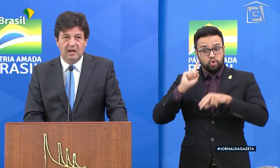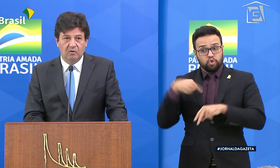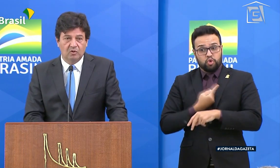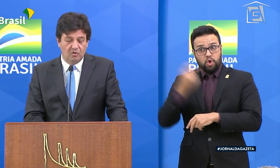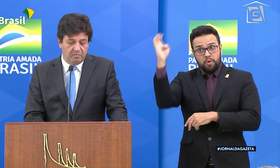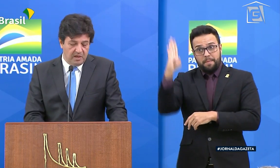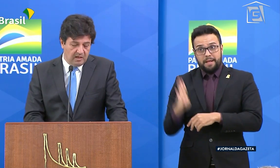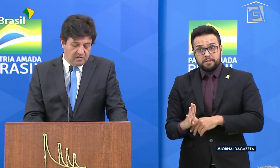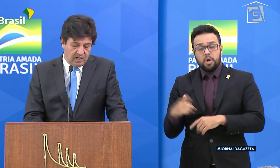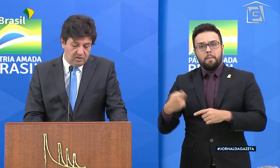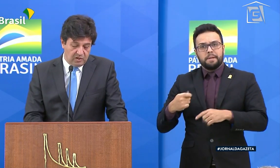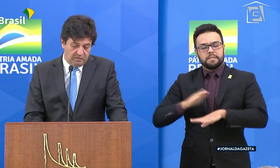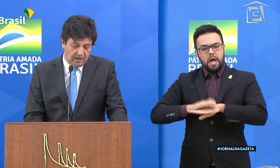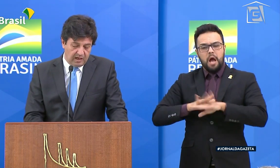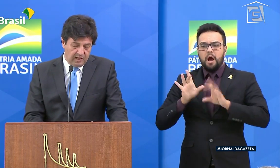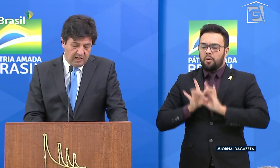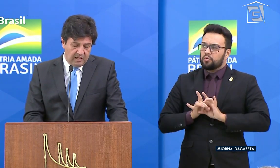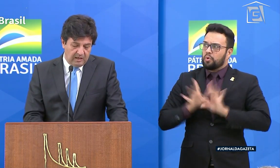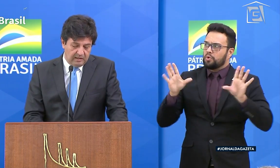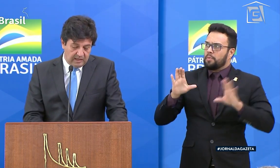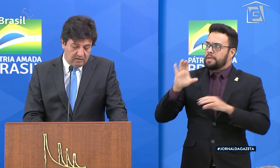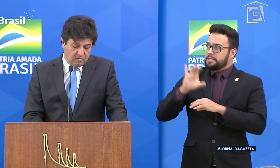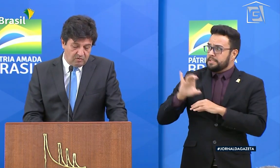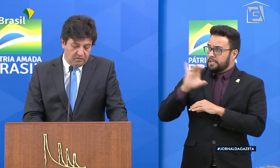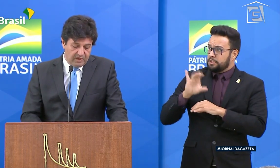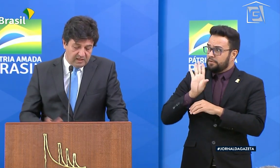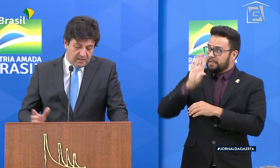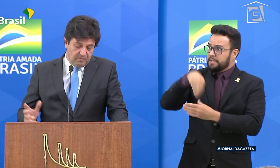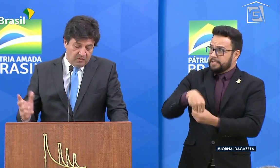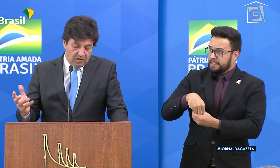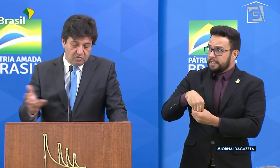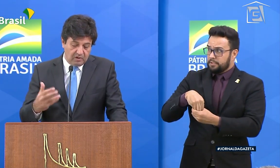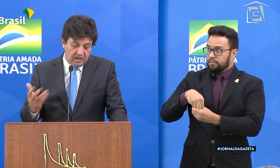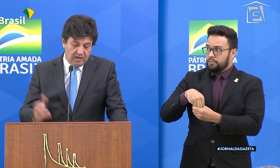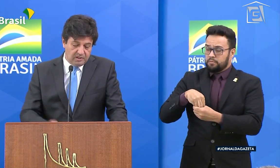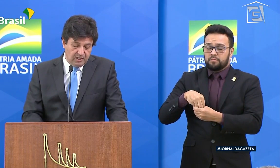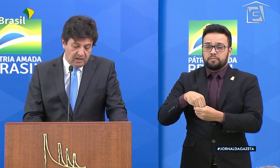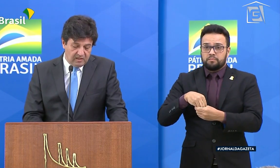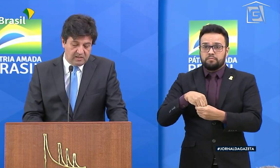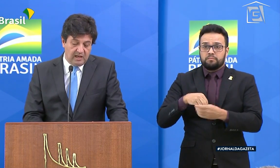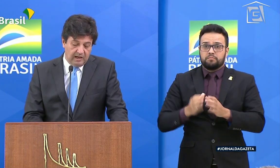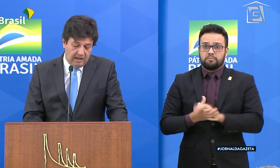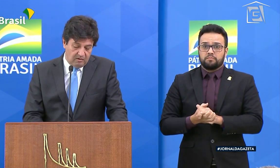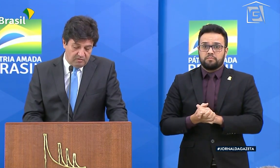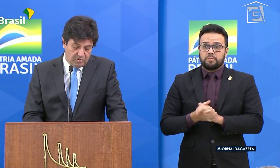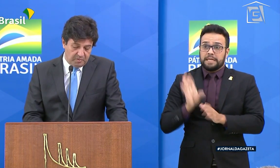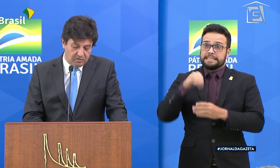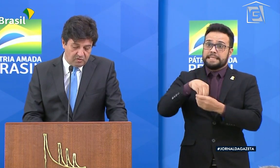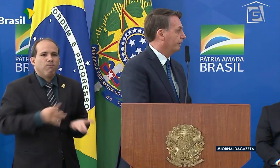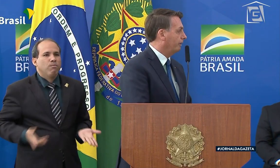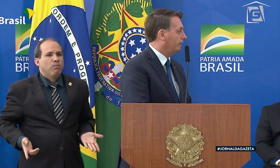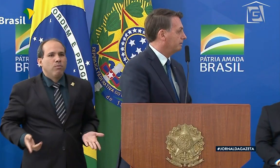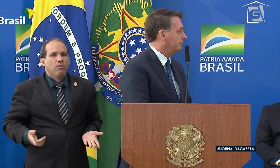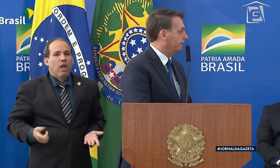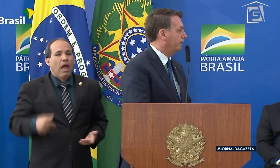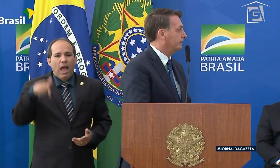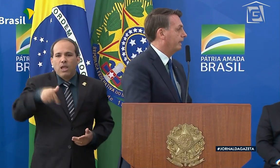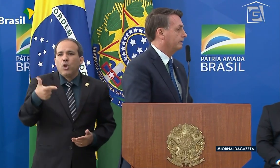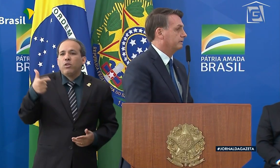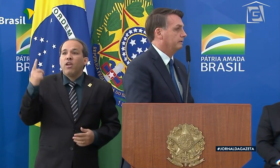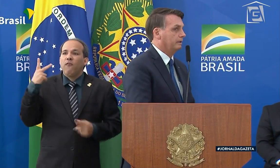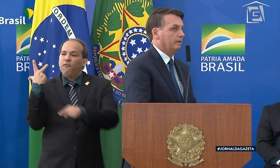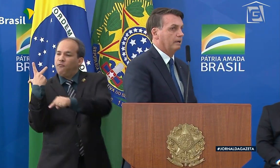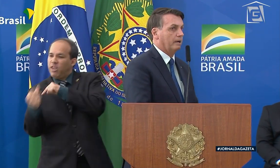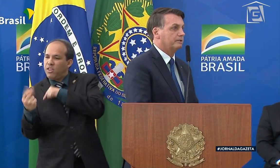de enfrentamento ao vírus. Enquanto Mandetta defendia o isolamento social rígido e o uso moderado da cloroquina, Bolsonaro